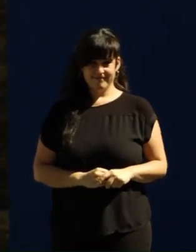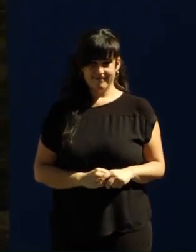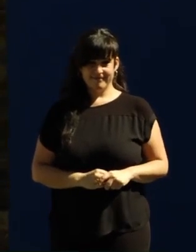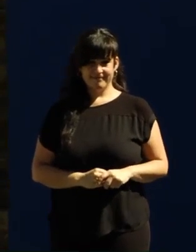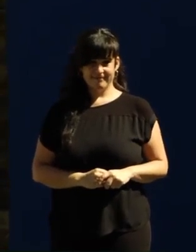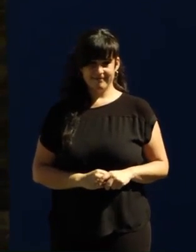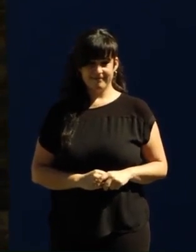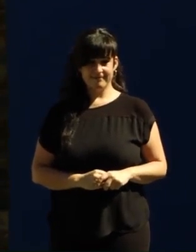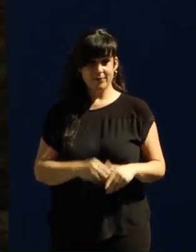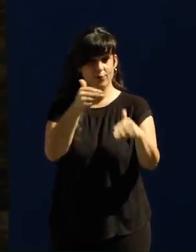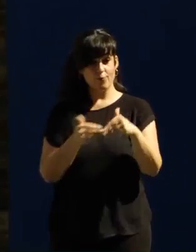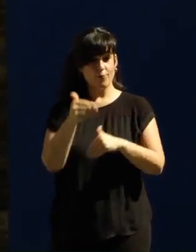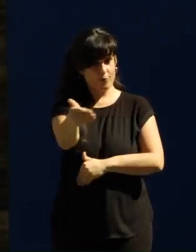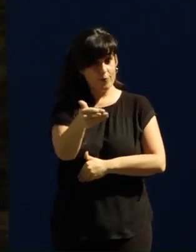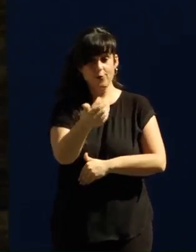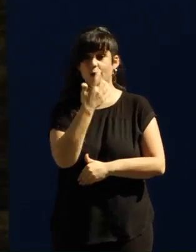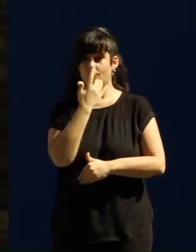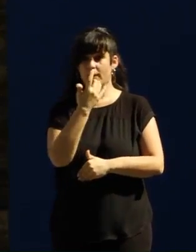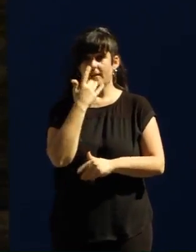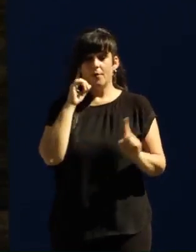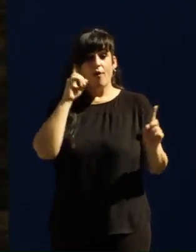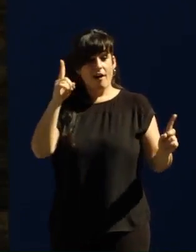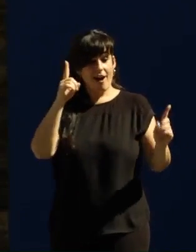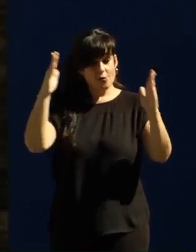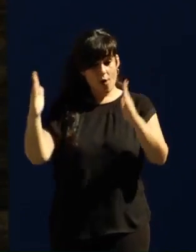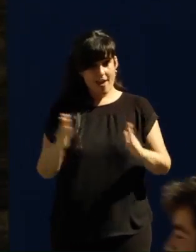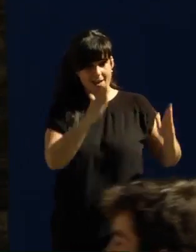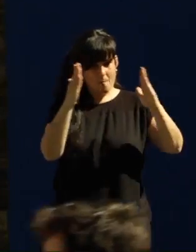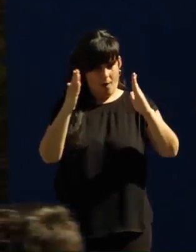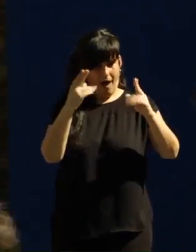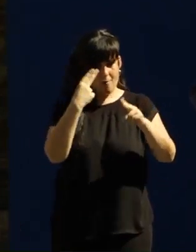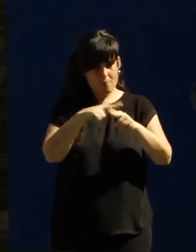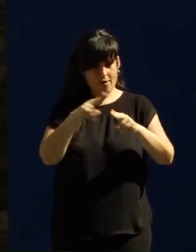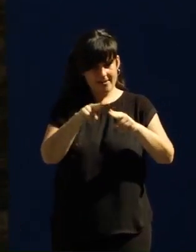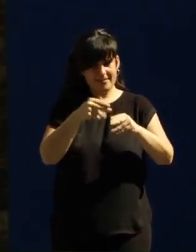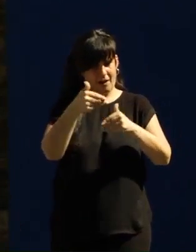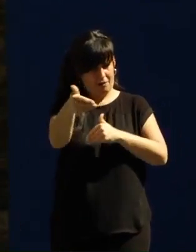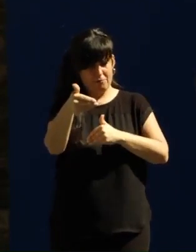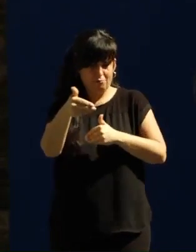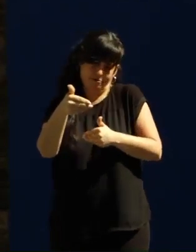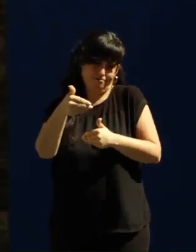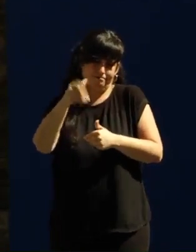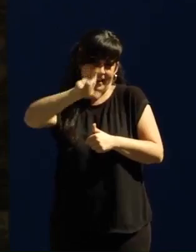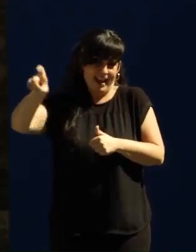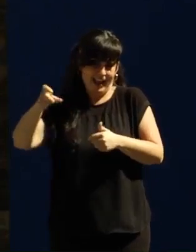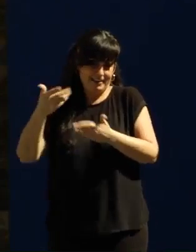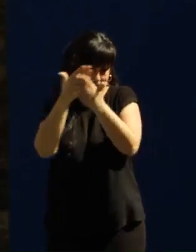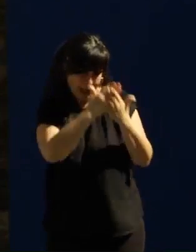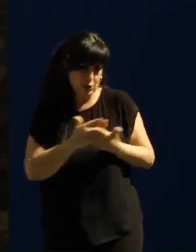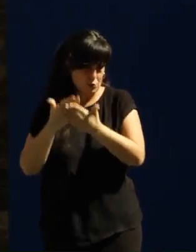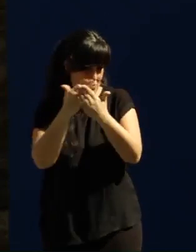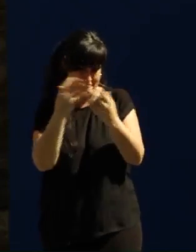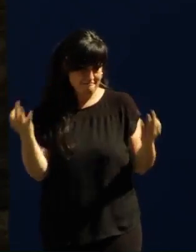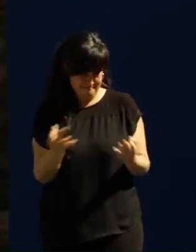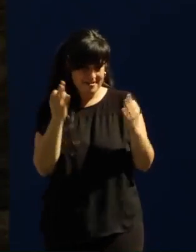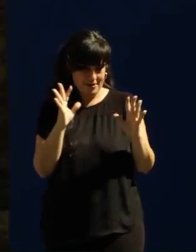En el futuro, cuando se estudie este periodo de cambio político, que a veces no va recto, que a veces no va tan rápido como nos gustaría, pero